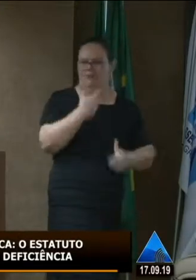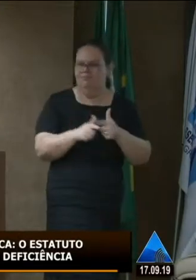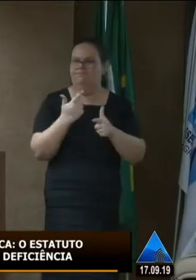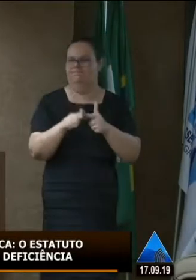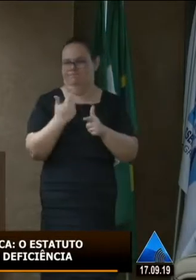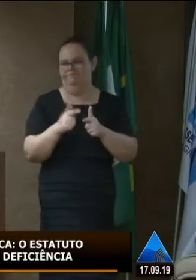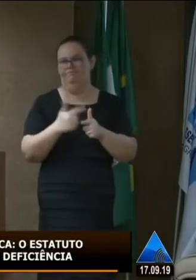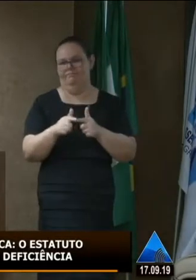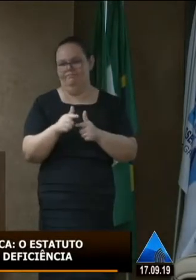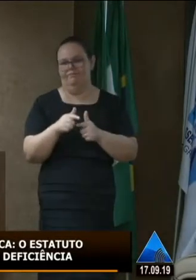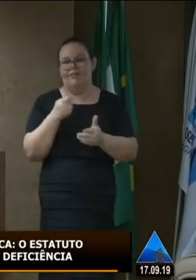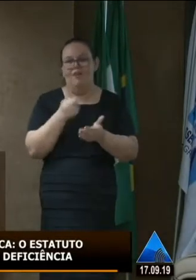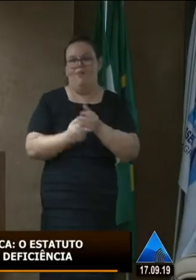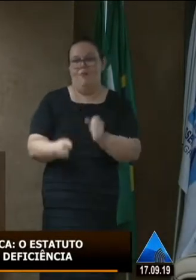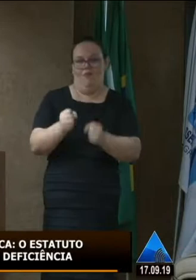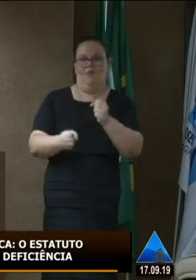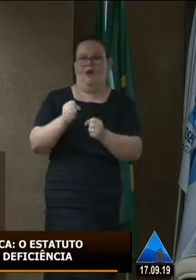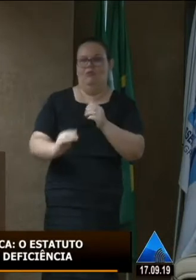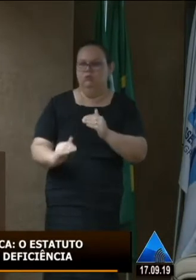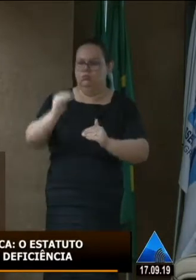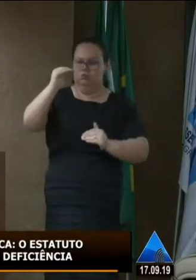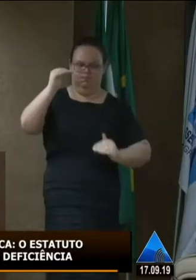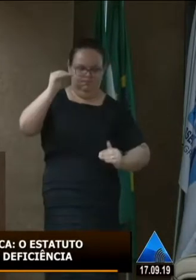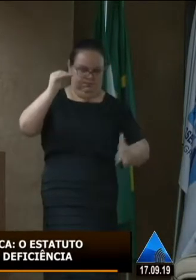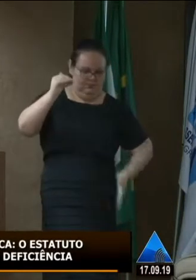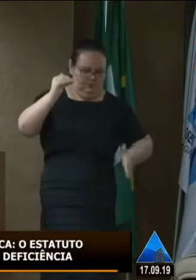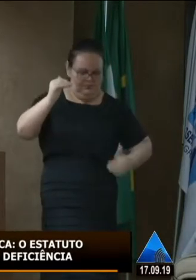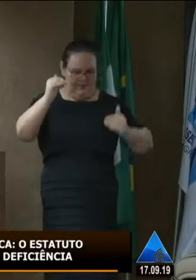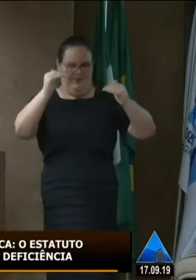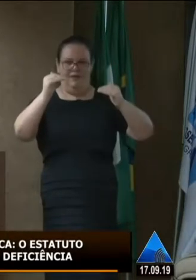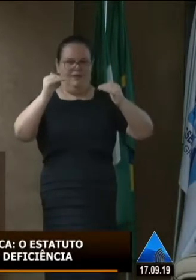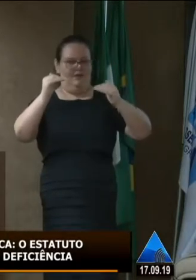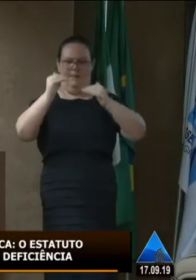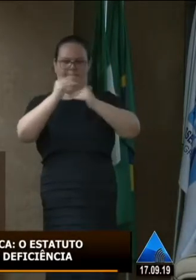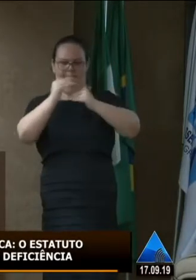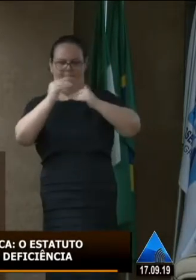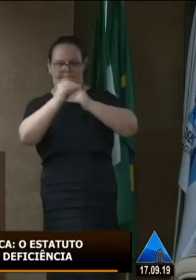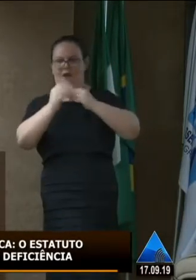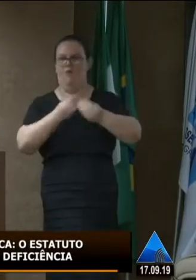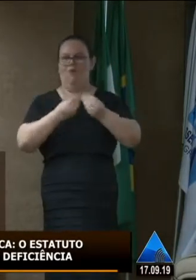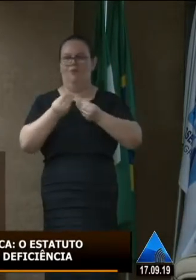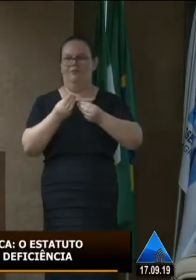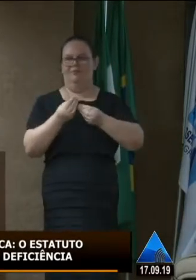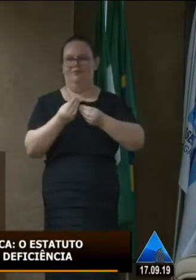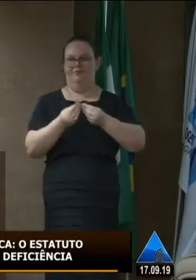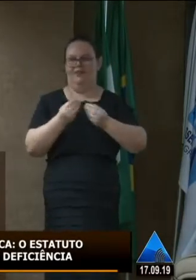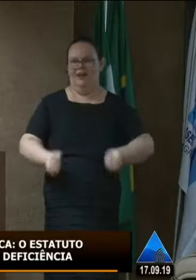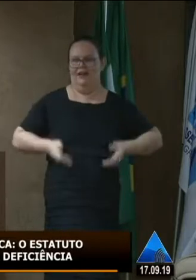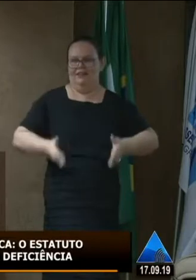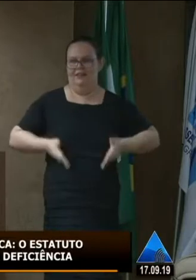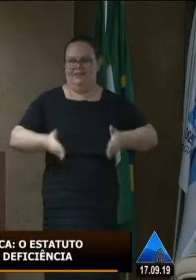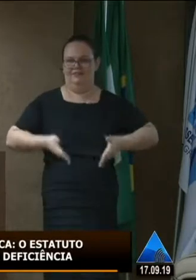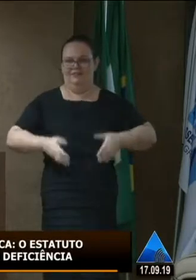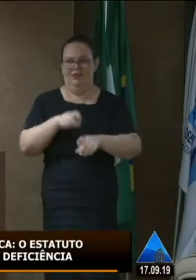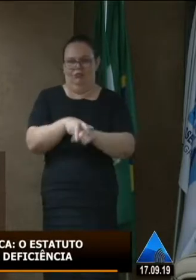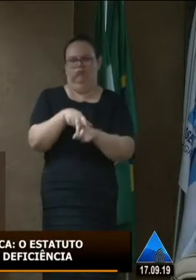carro da altura que é da cadeira ótimo como é que bota a cadeira na mala não cabe não aí ele vai andar com a carrocinha